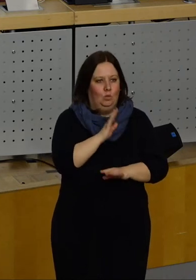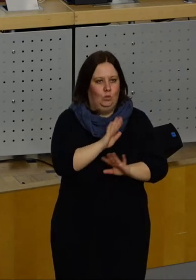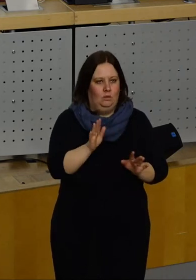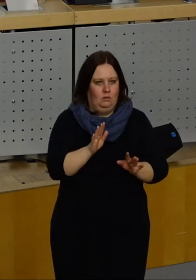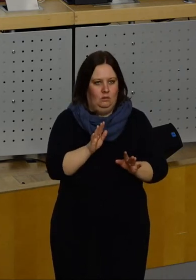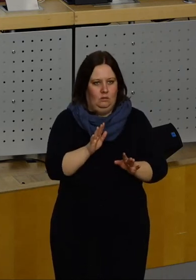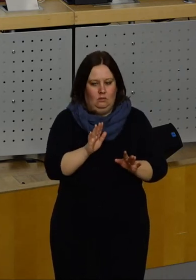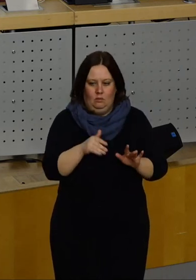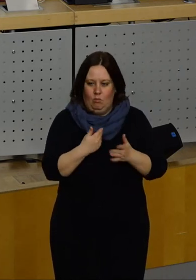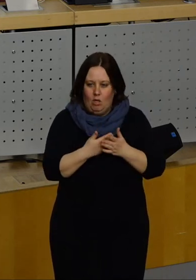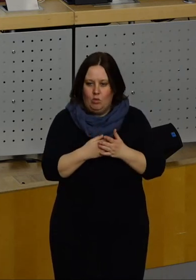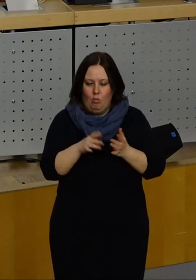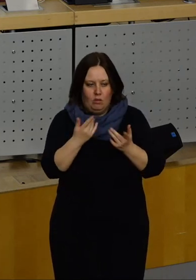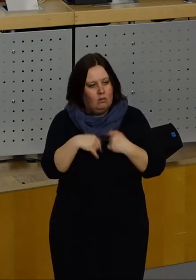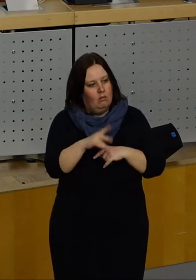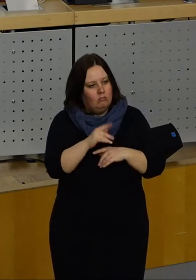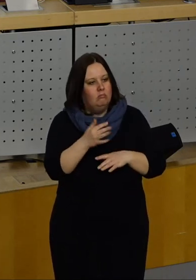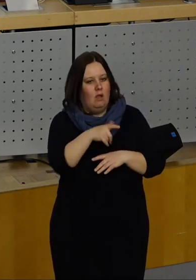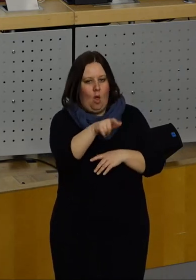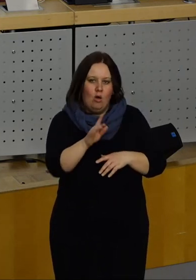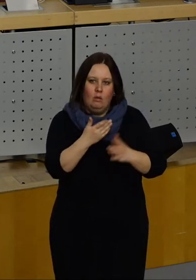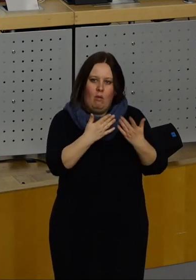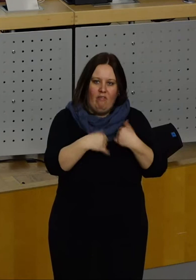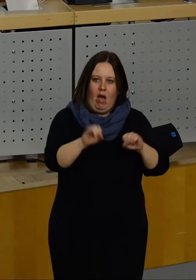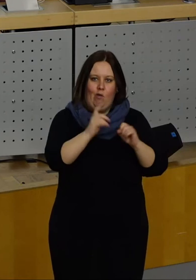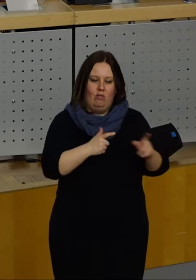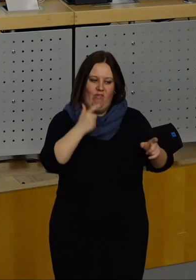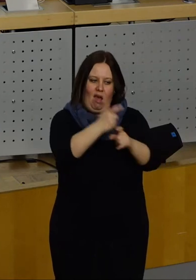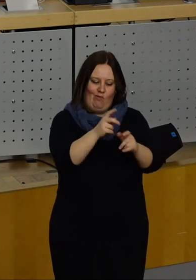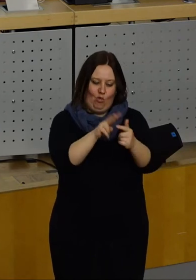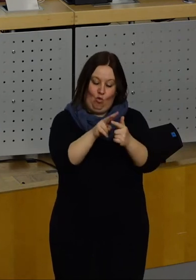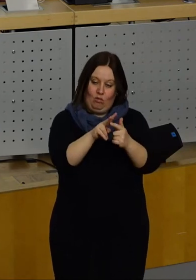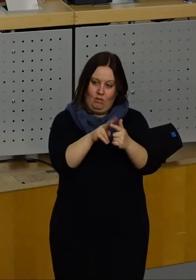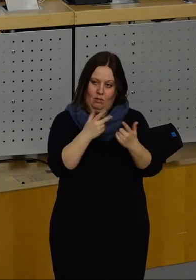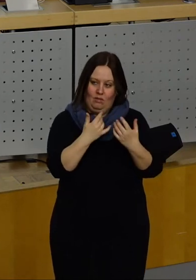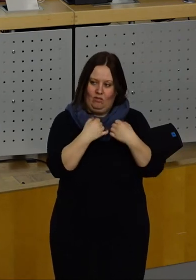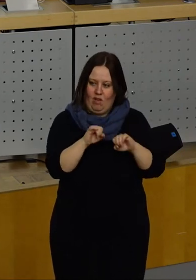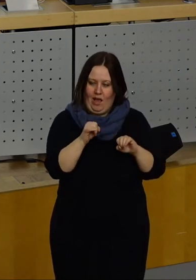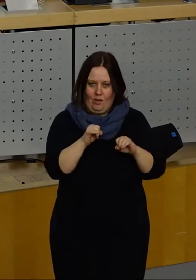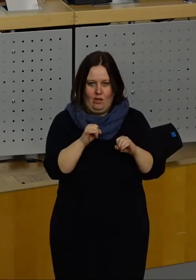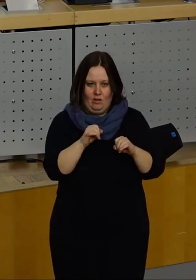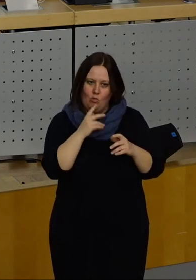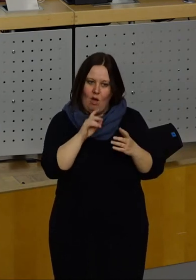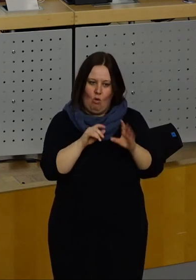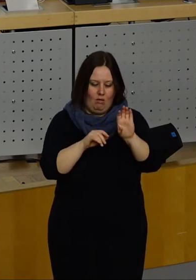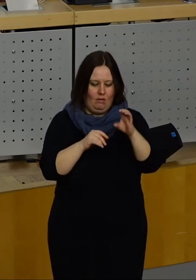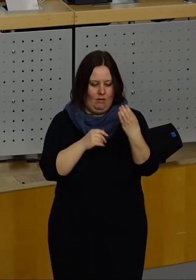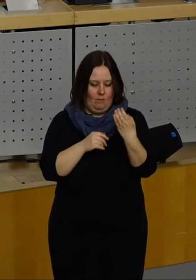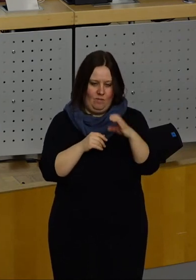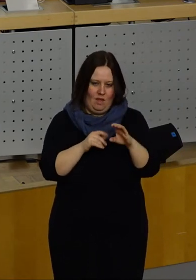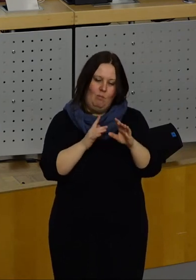Das hat auch was mit Freiheit und Verantwortung. Zwei Begriffe, zwei Seiten derselben Medaille zu tun,